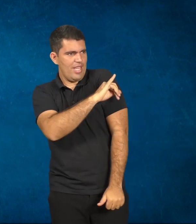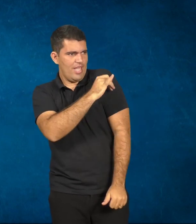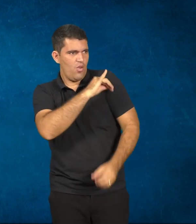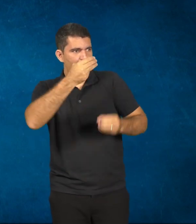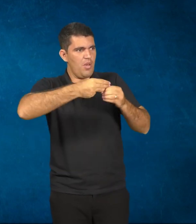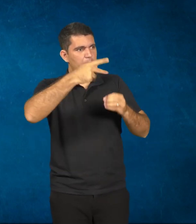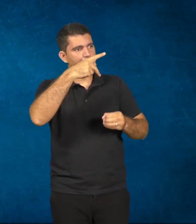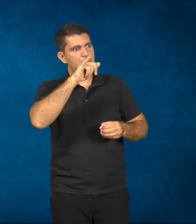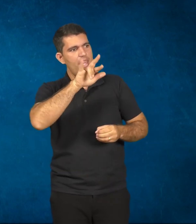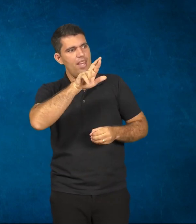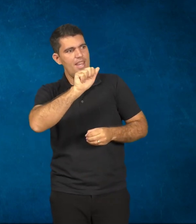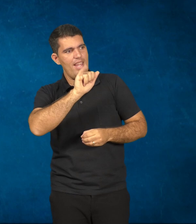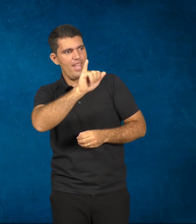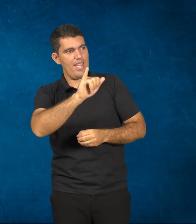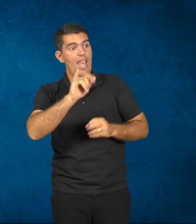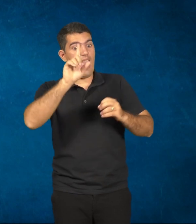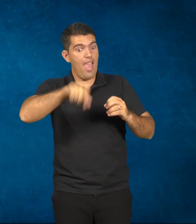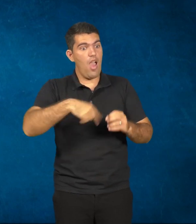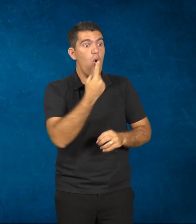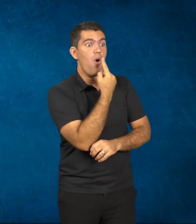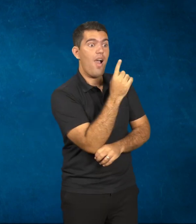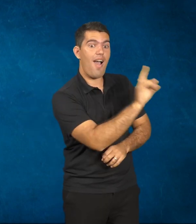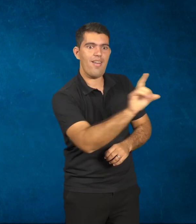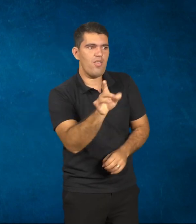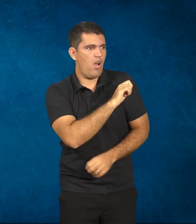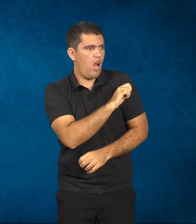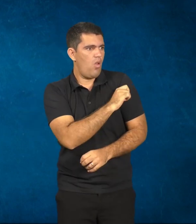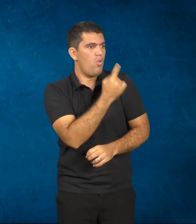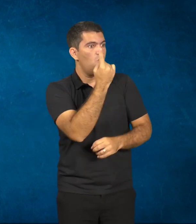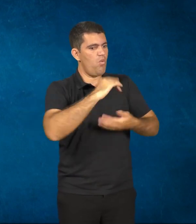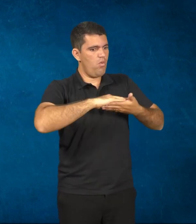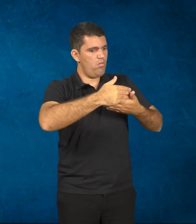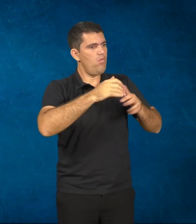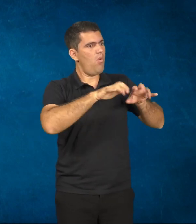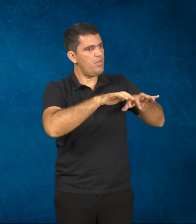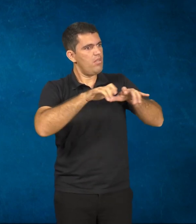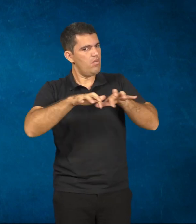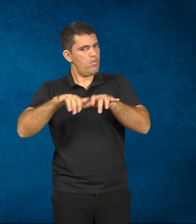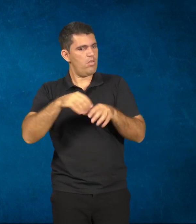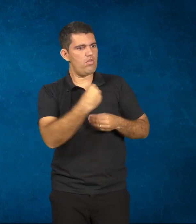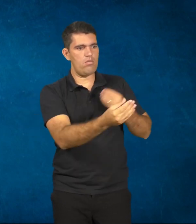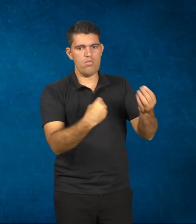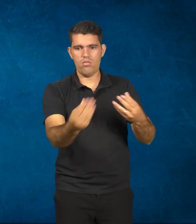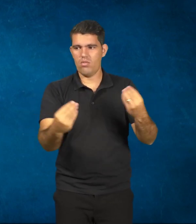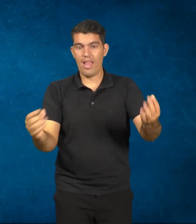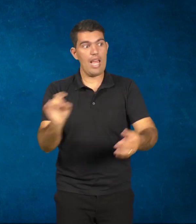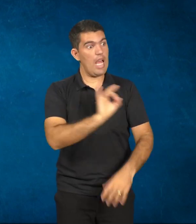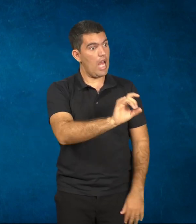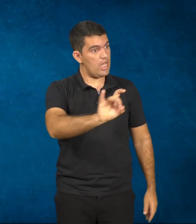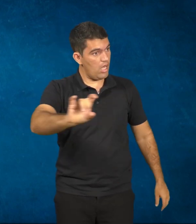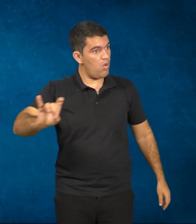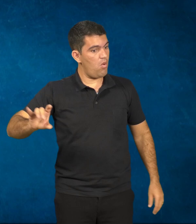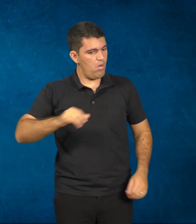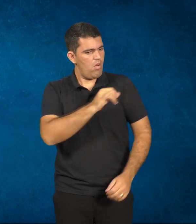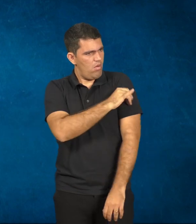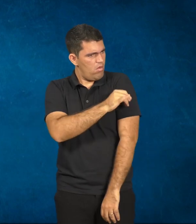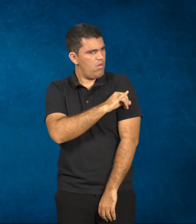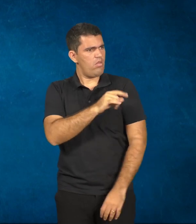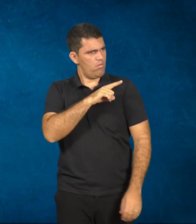projeto, que era um computador para cada aluno. O Rio de Janeiro está caminhando para isso, mas existem desafios como